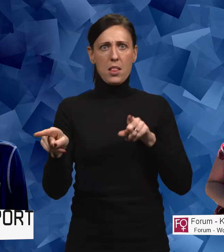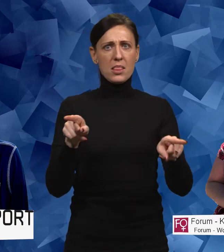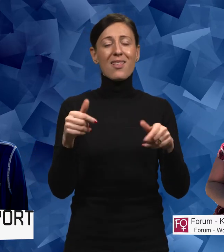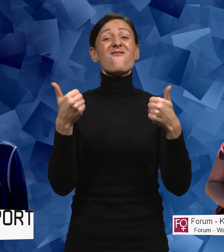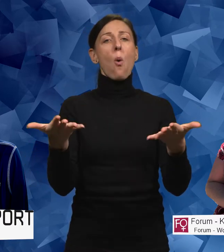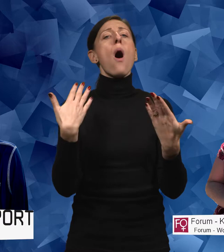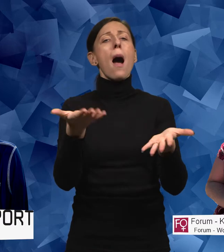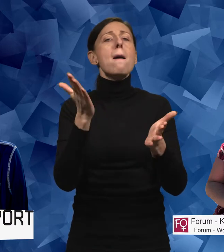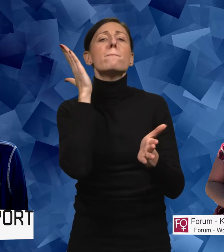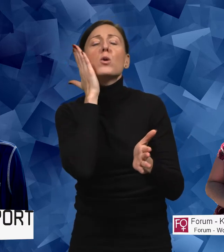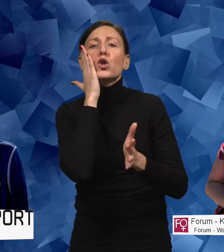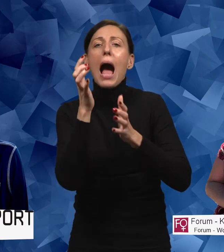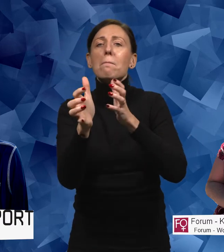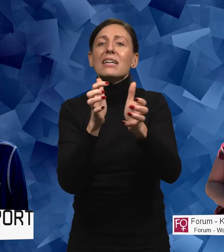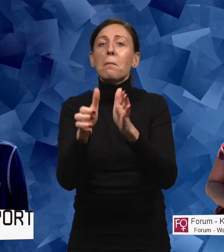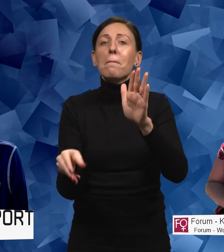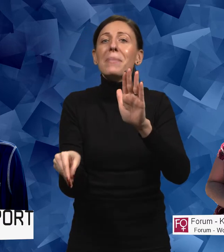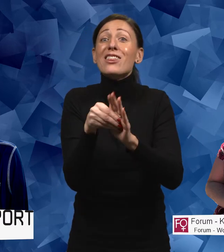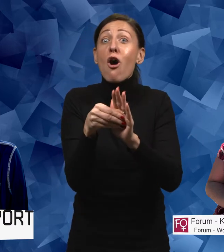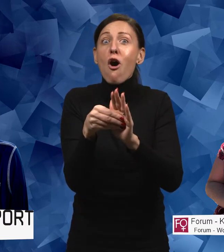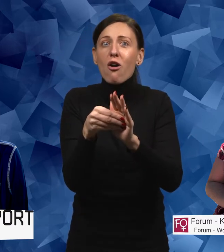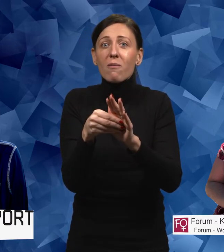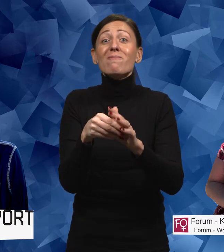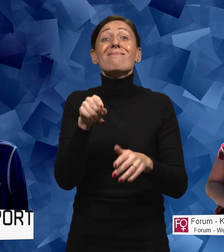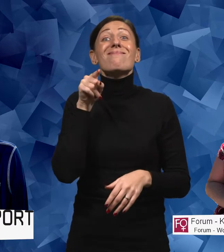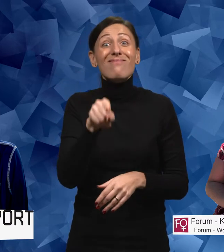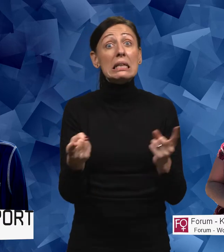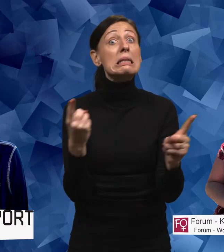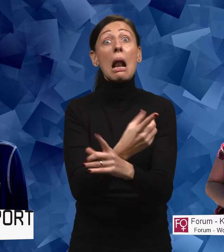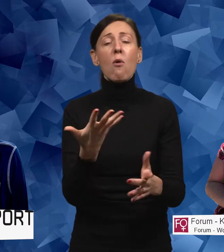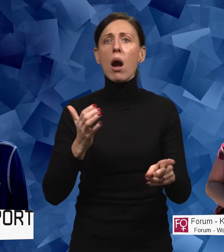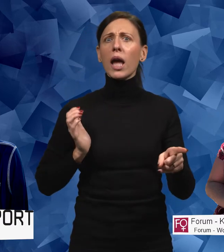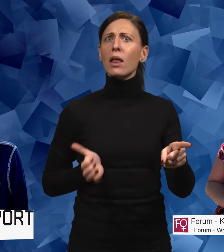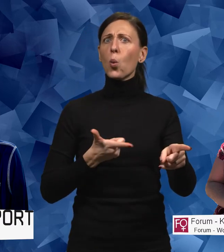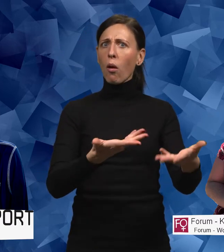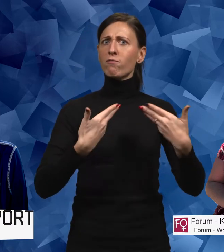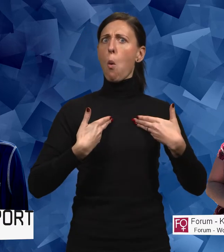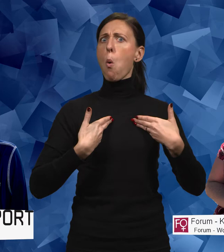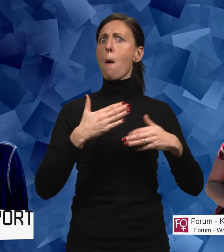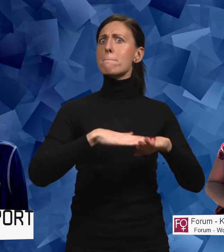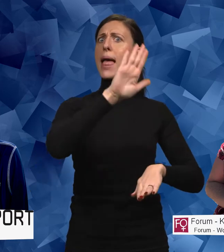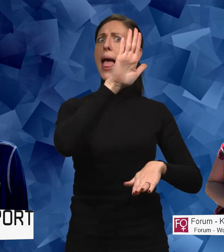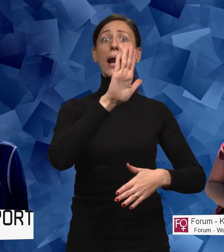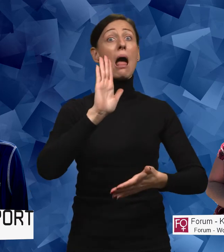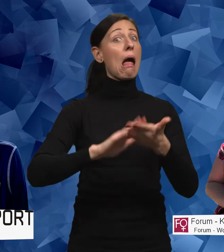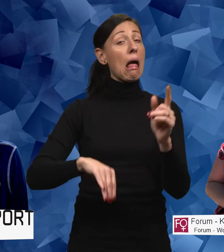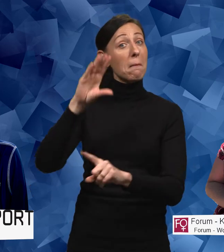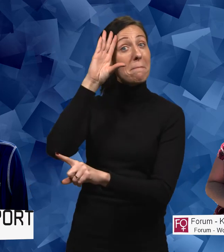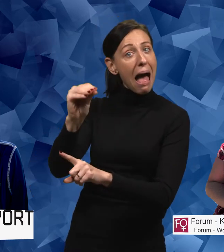bostadsanpassningsbidrag. Då var det istället så att det var kvinnor som fick mer. än